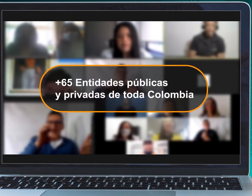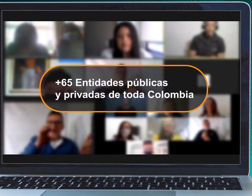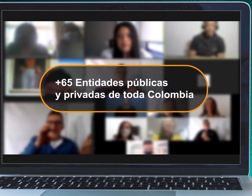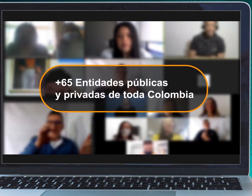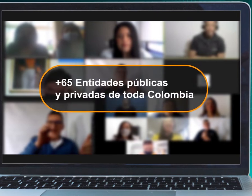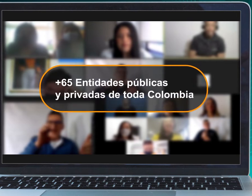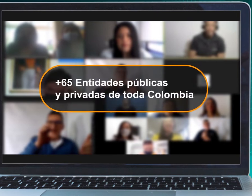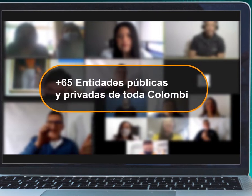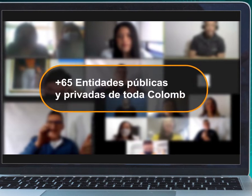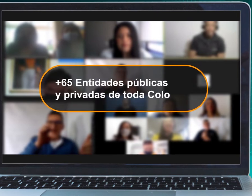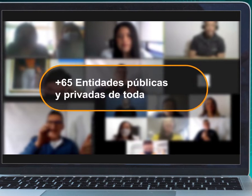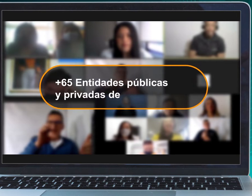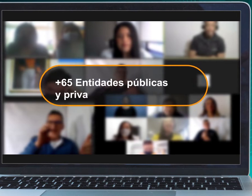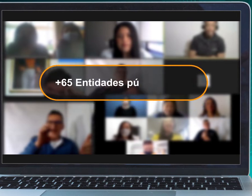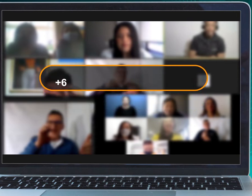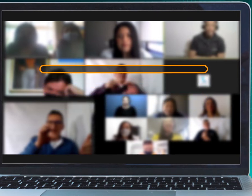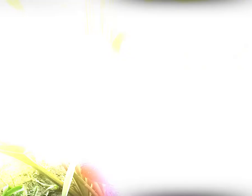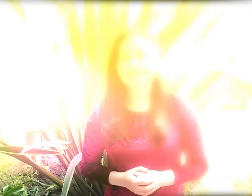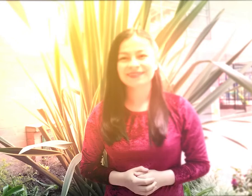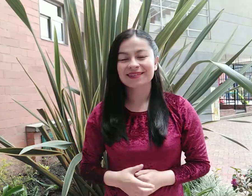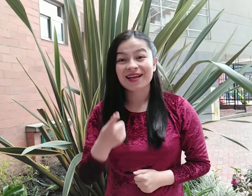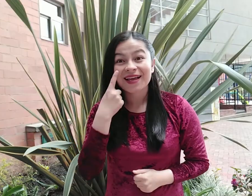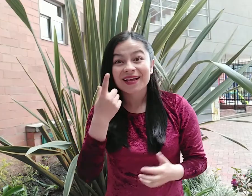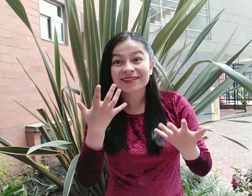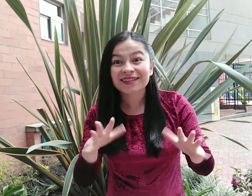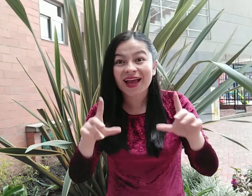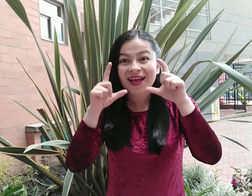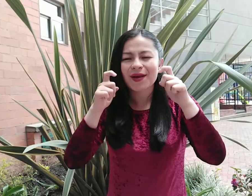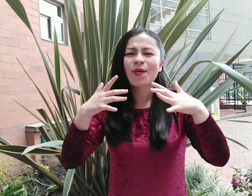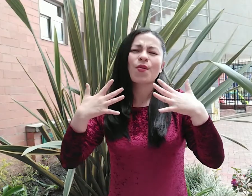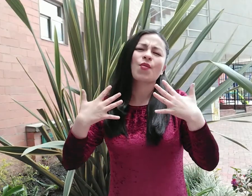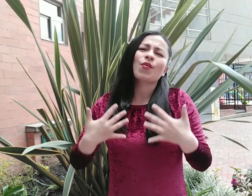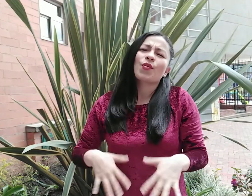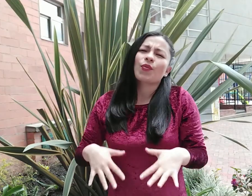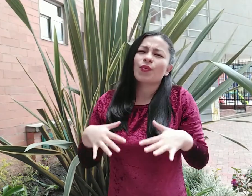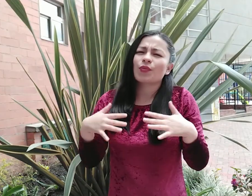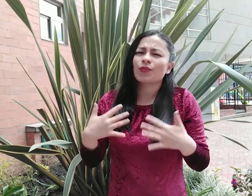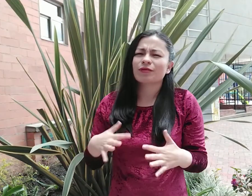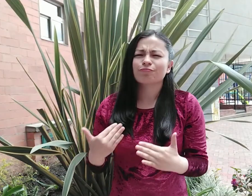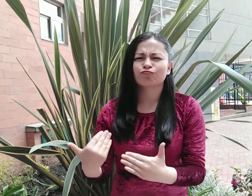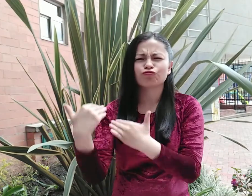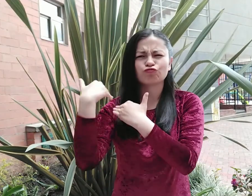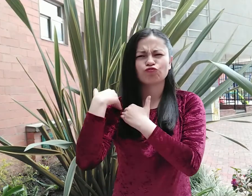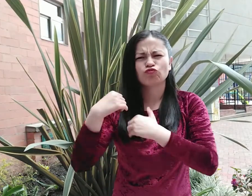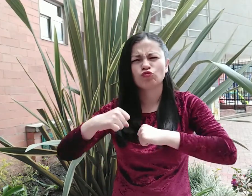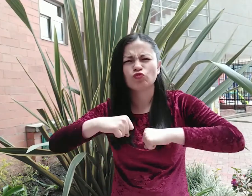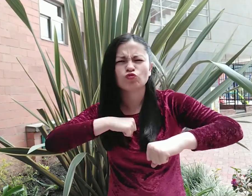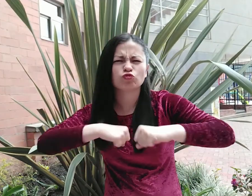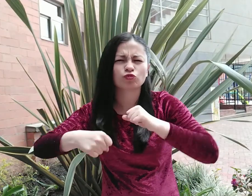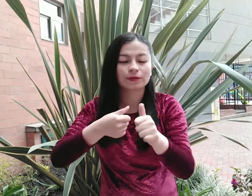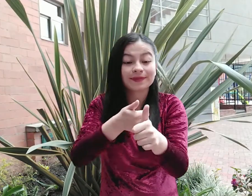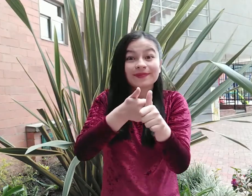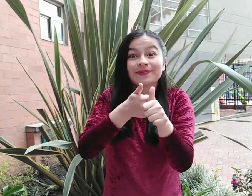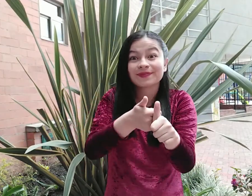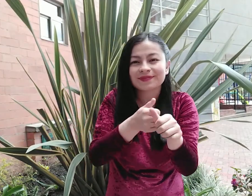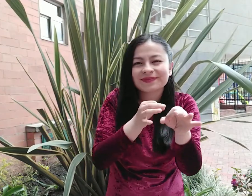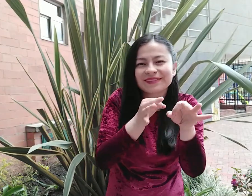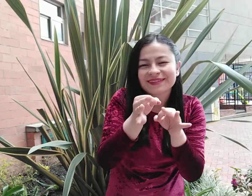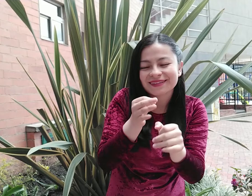privadas de toda Colombia. Estas imágenes revelan el compromiso que tenemos brindando asesoría y